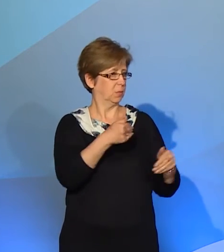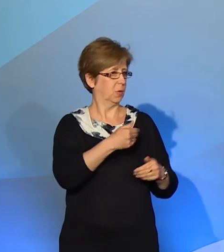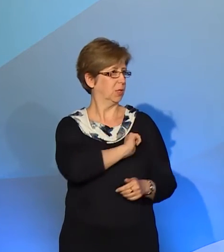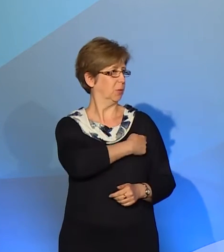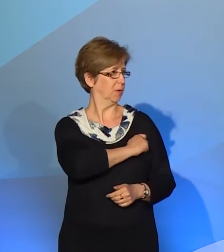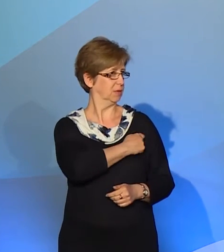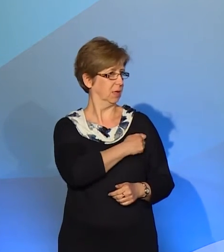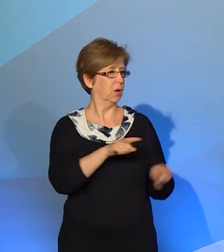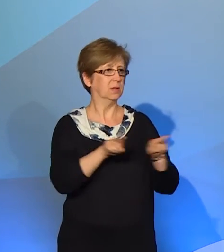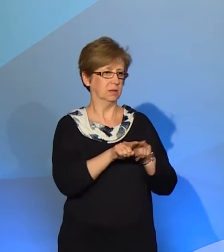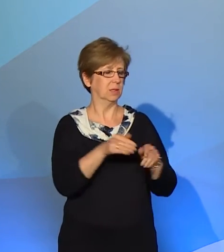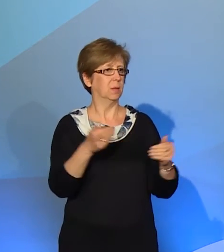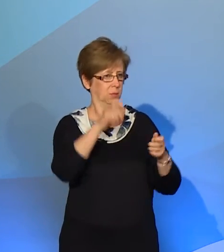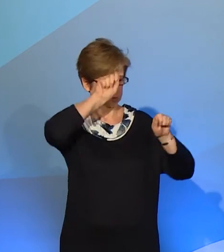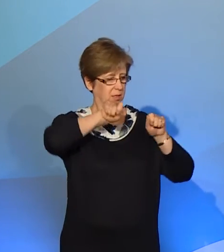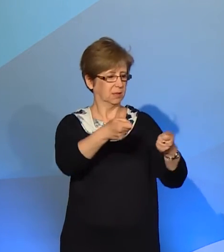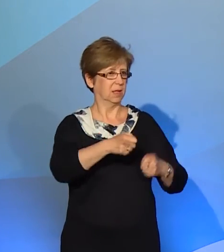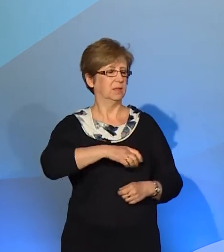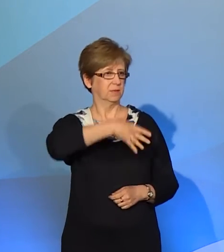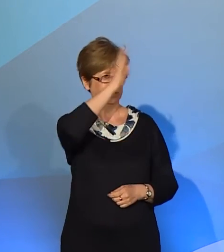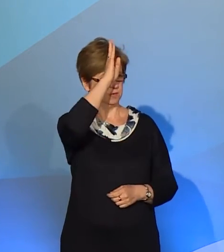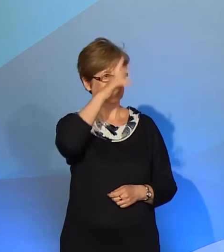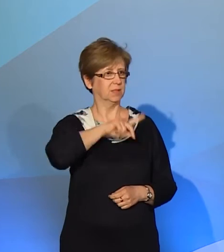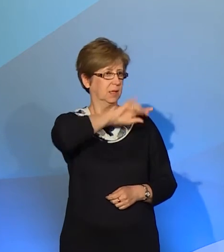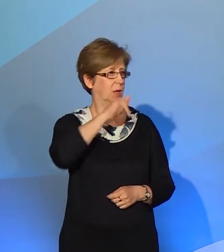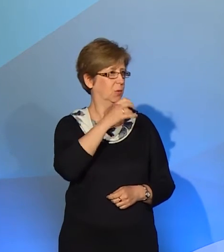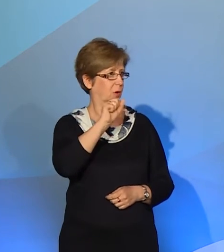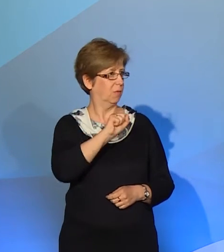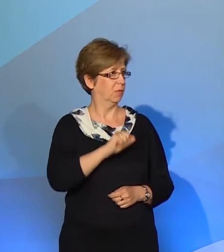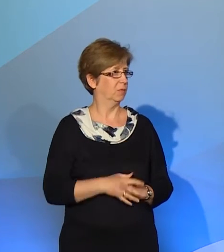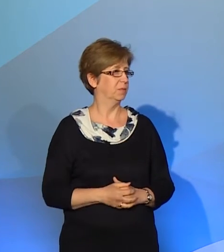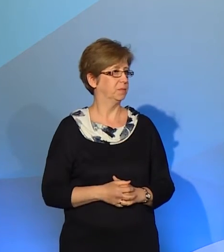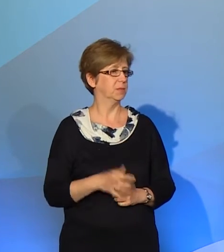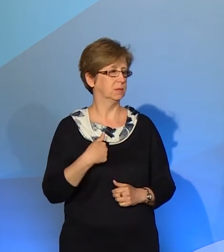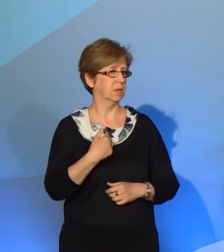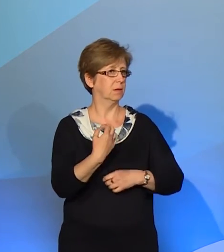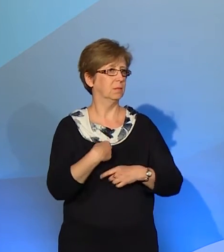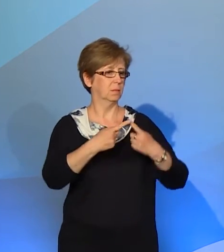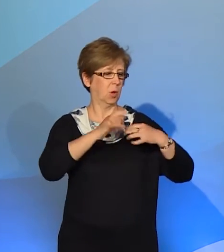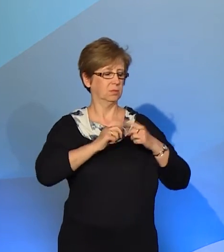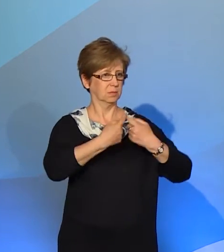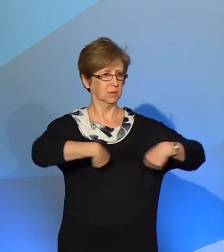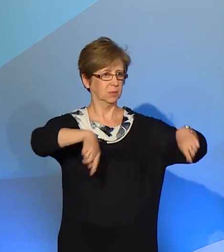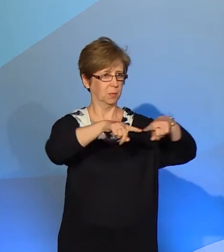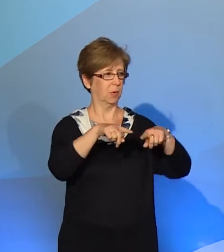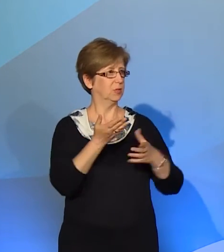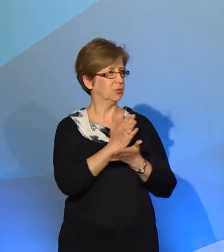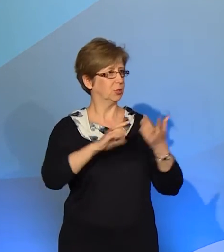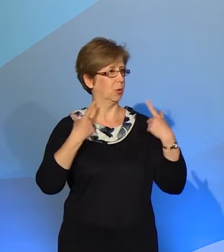nie przejmują. Głusi mogą migać o wszystkim i na przykład na naszym uniwersytecie migają. moim zespole, tutaj członkowie mojego zespołu głusi są